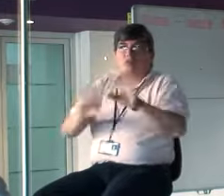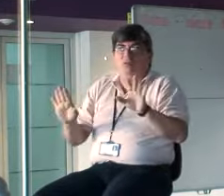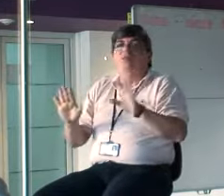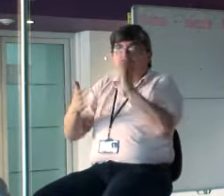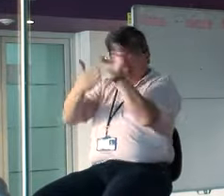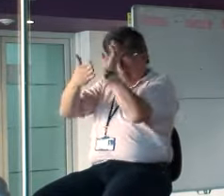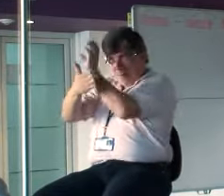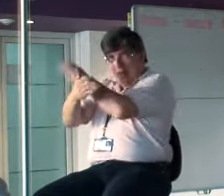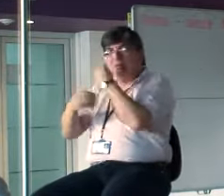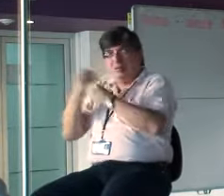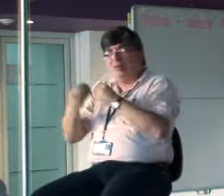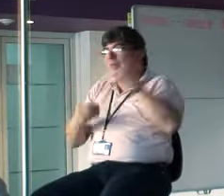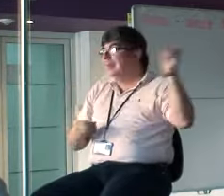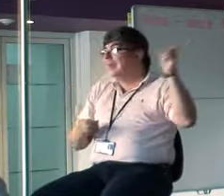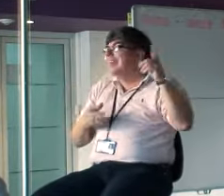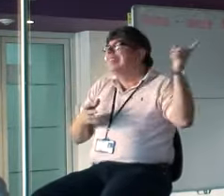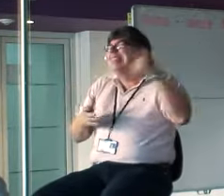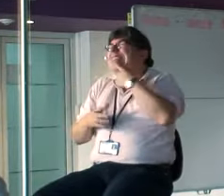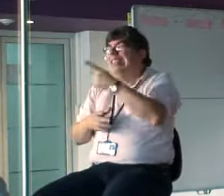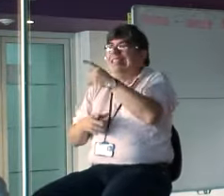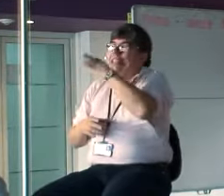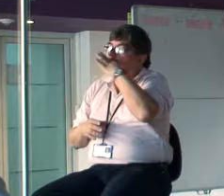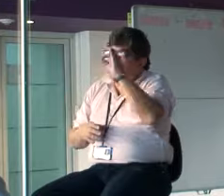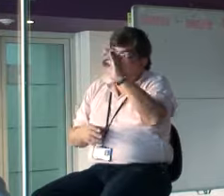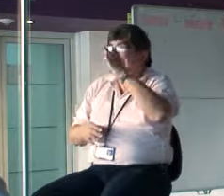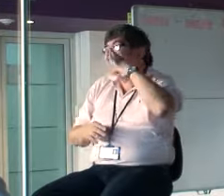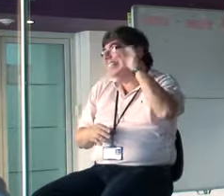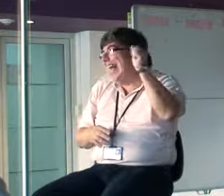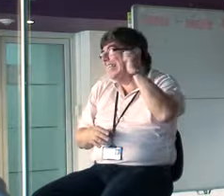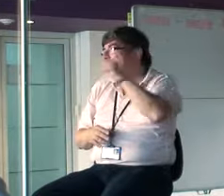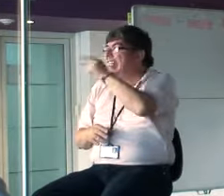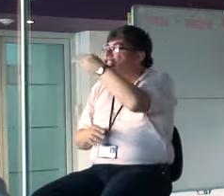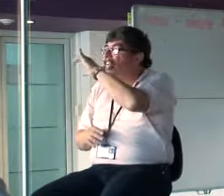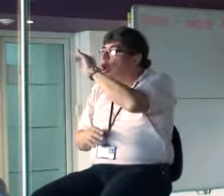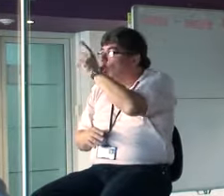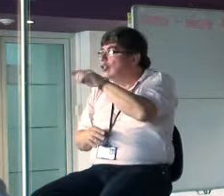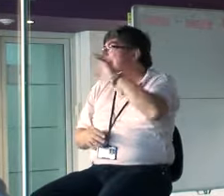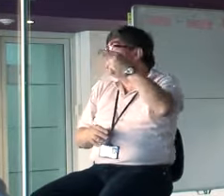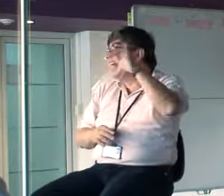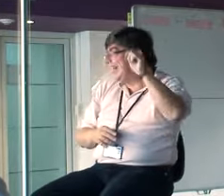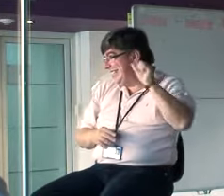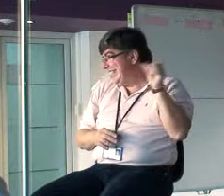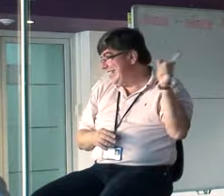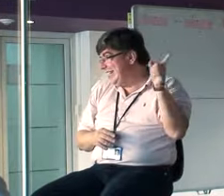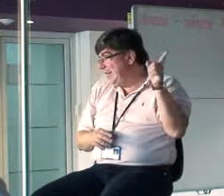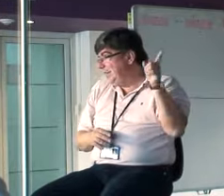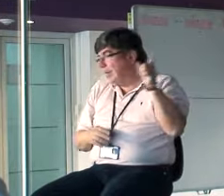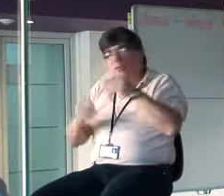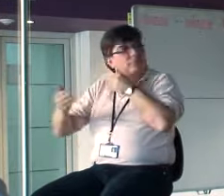Lo que les quiero decir, chicos y chicas, es que no importa si